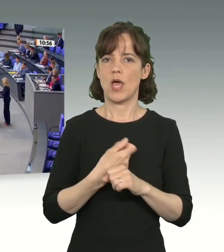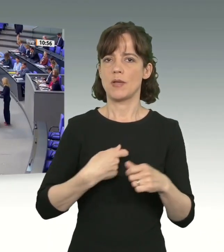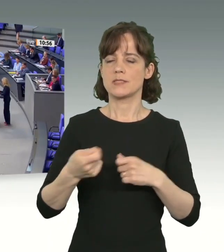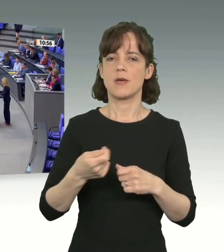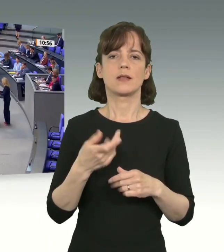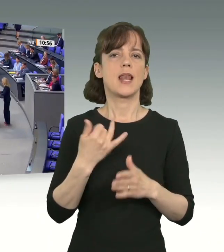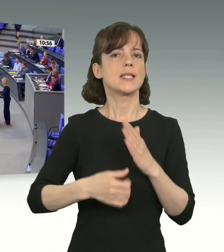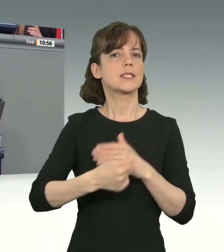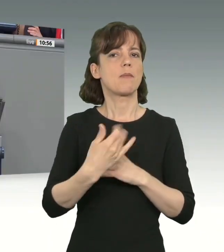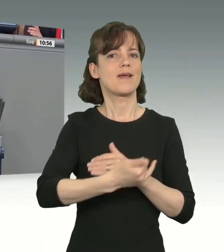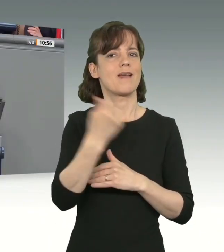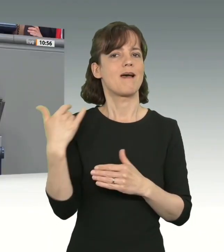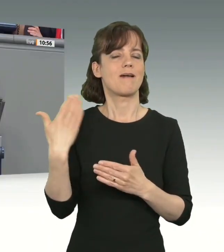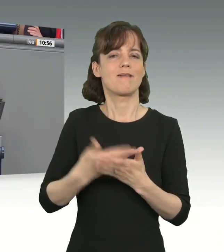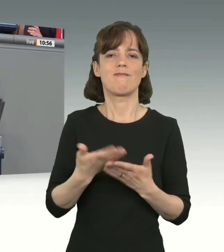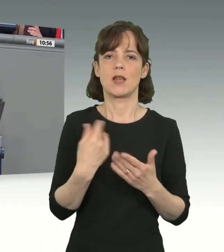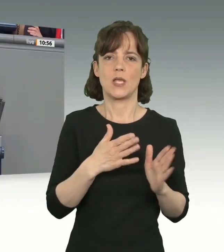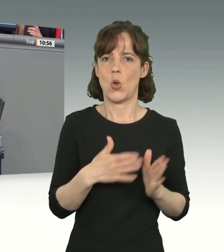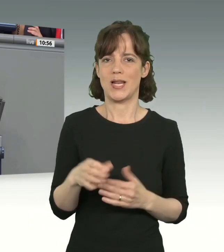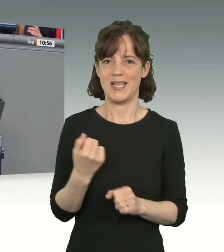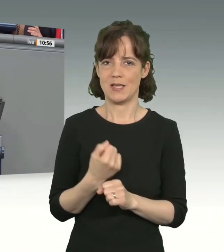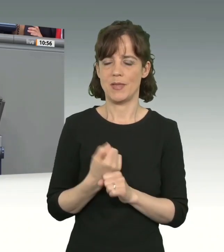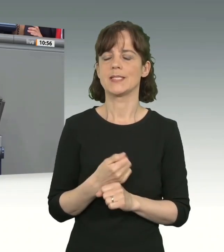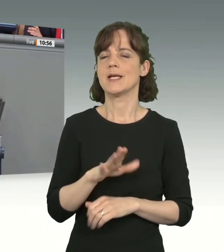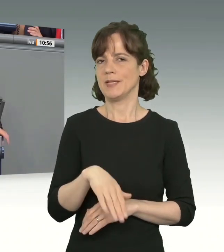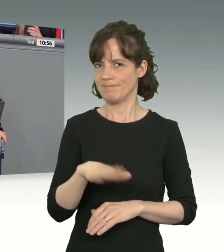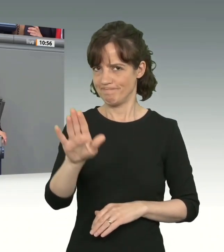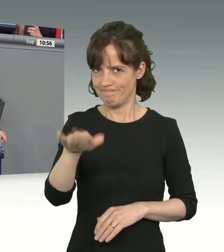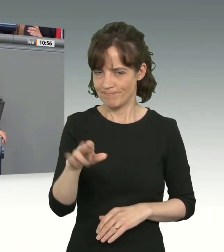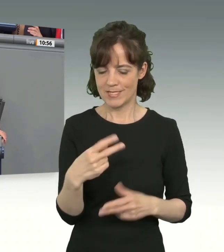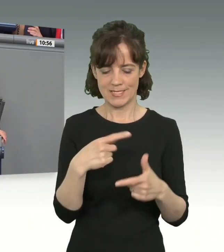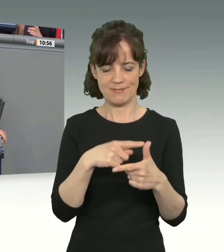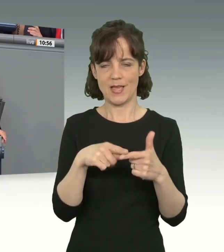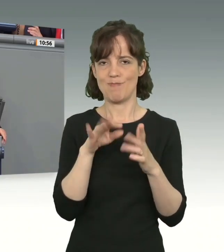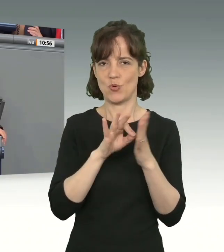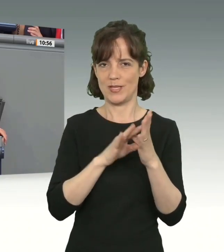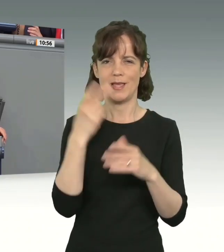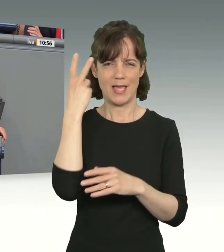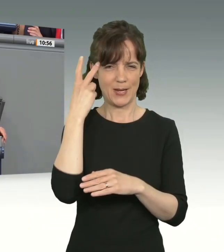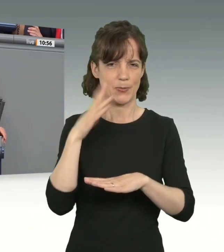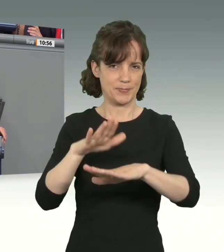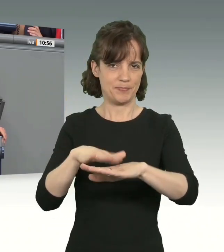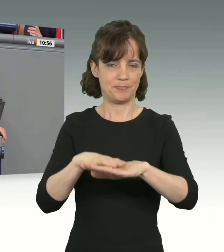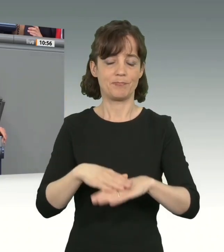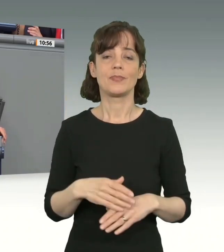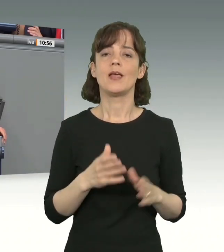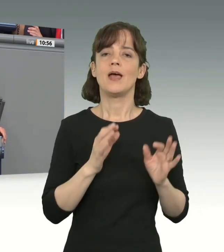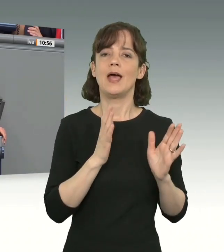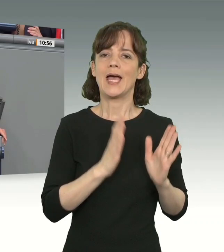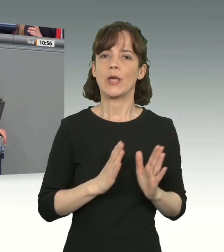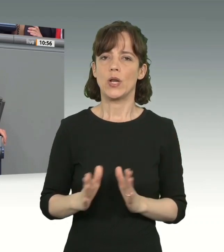ordentlich von uns gestaltet worden. Ich darf Sie an zwei Punkte erinnern. Die reguläre